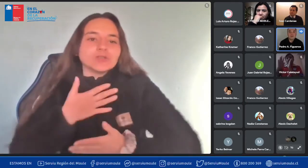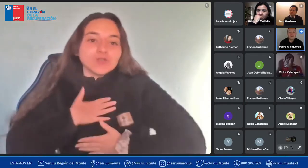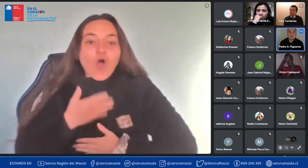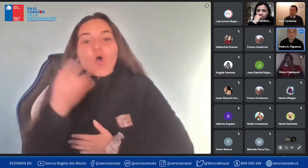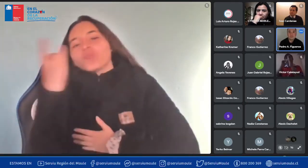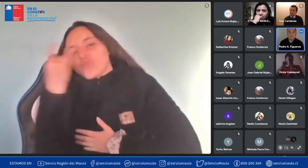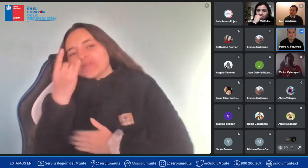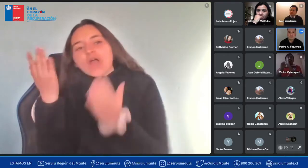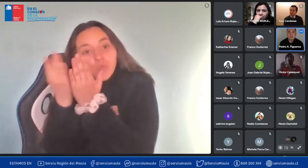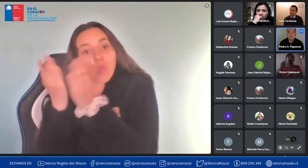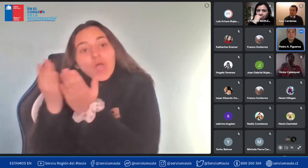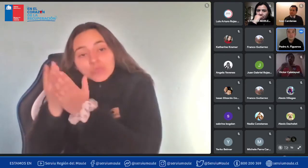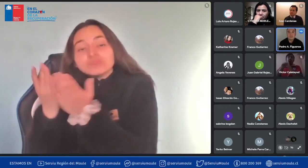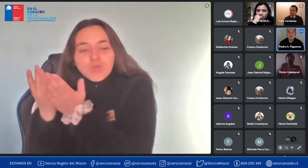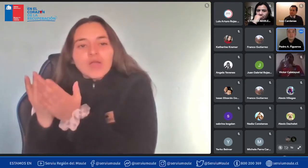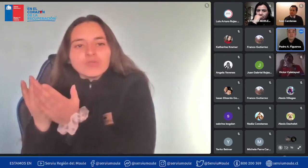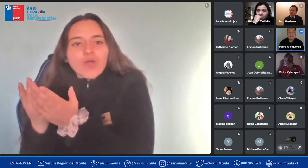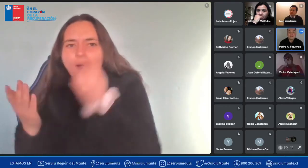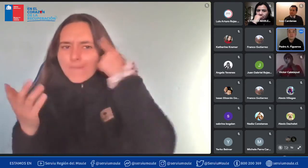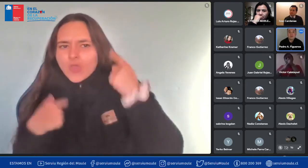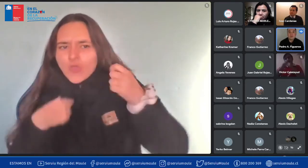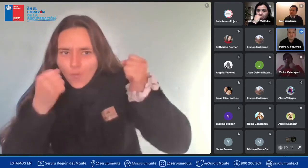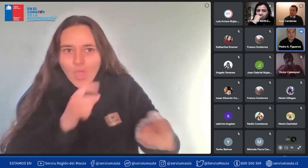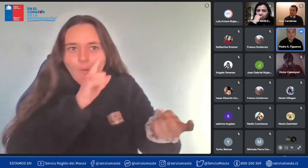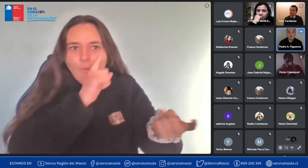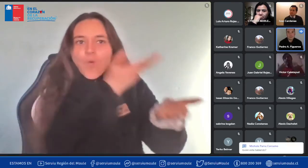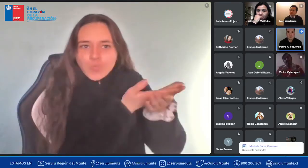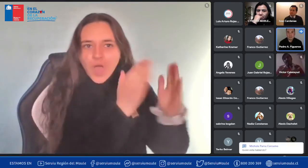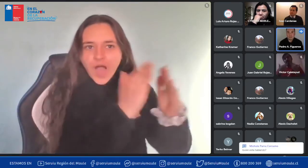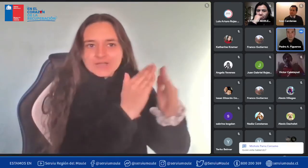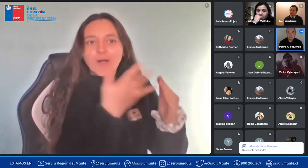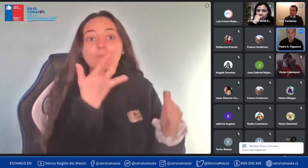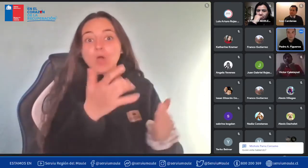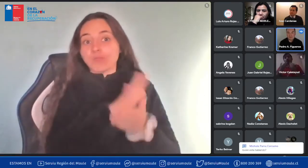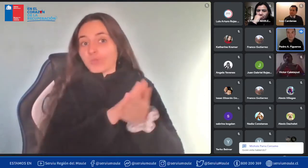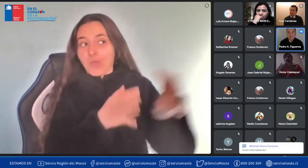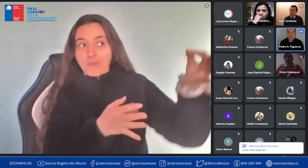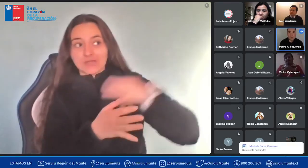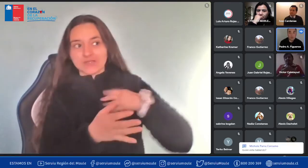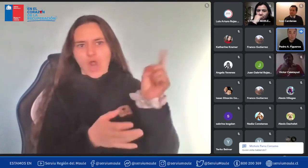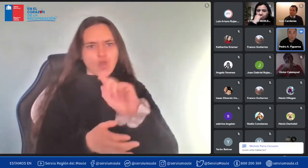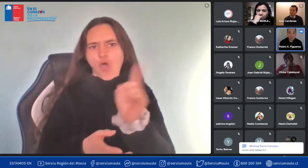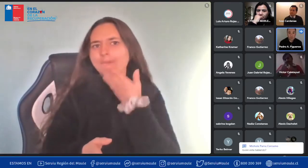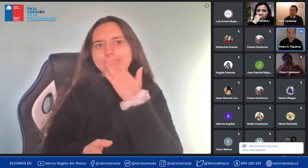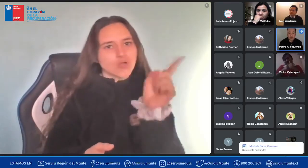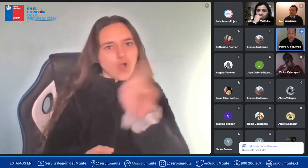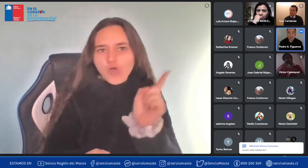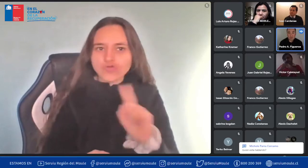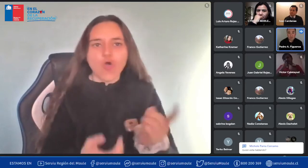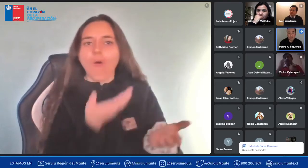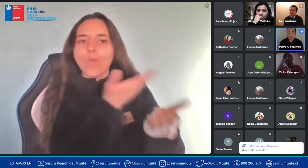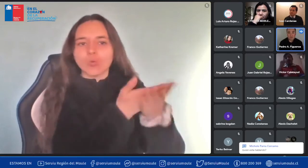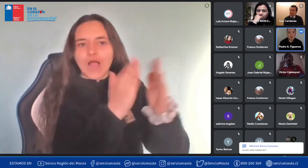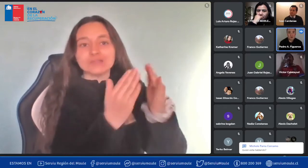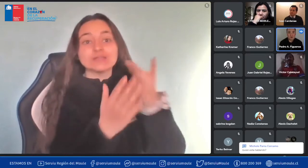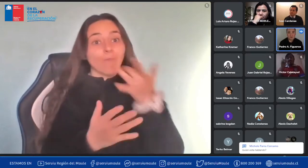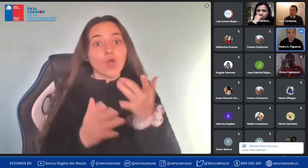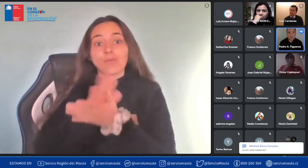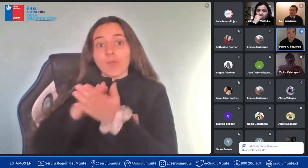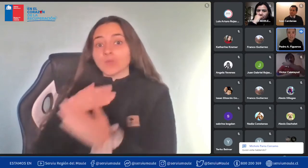yo como estudiante universitaria igual puedo postular algunos me han dicho no, no se puede otros me dicen no, que